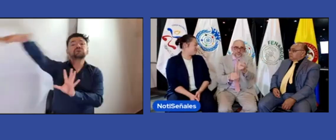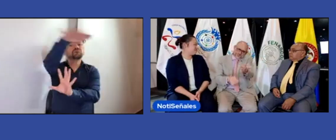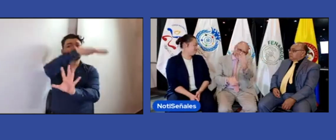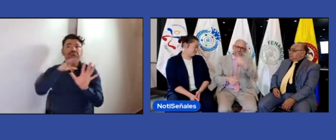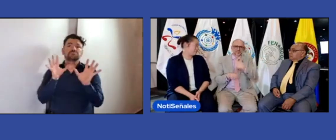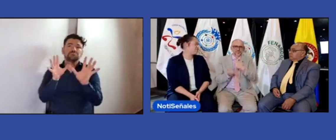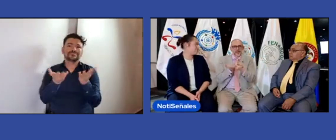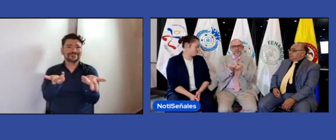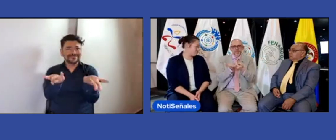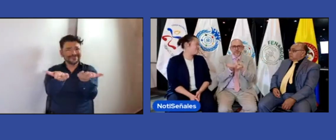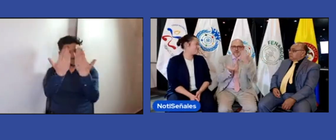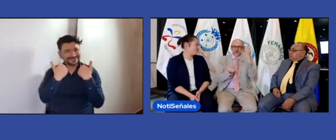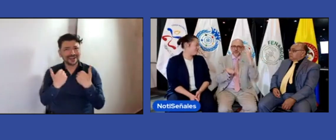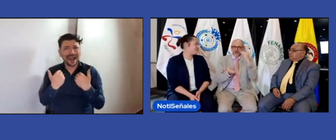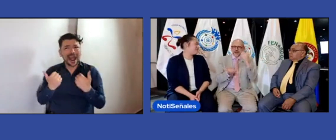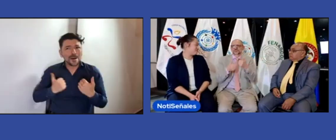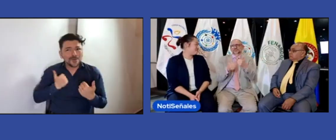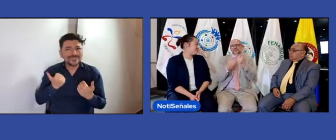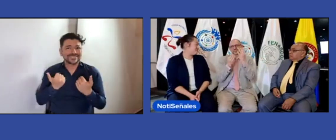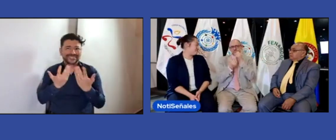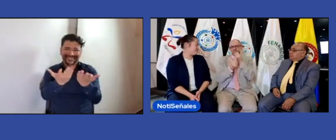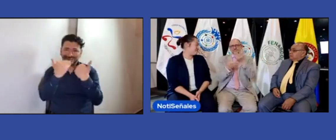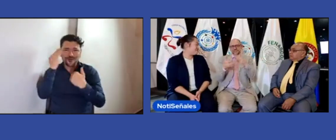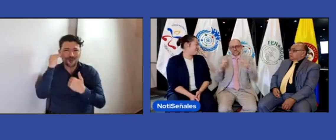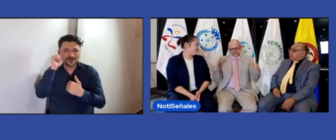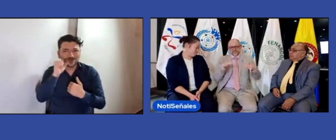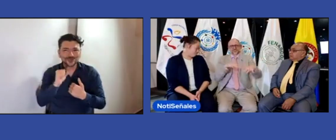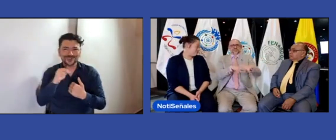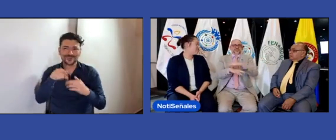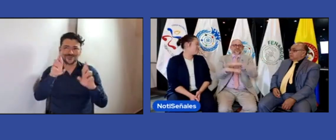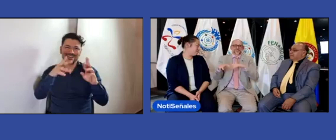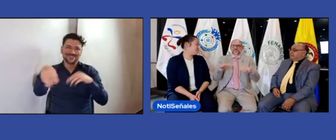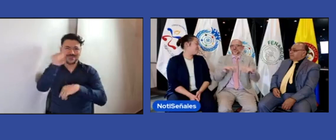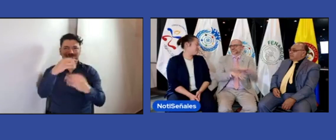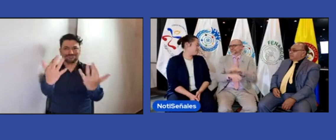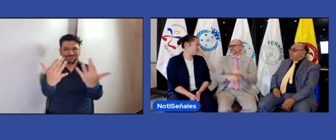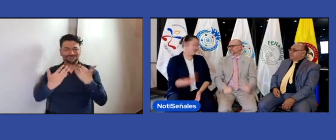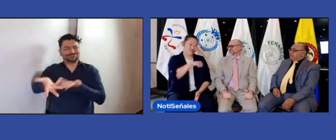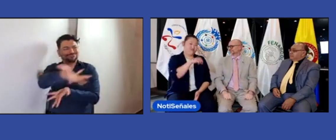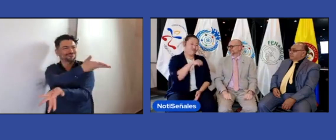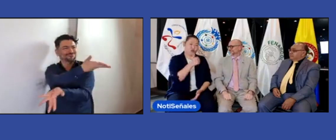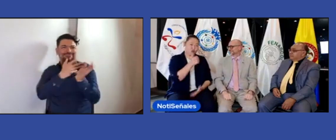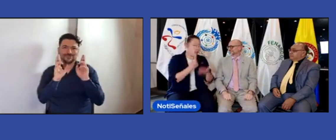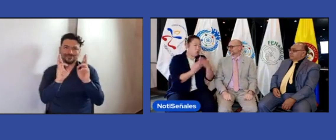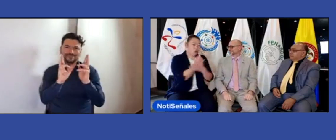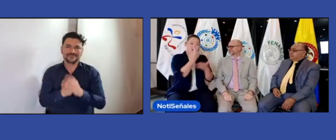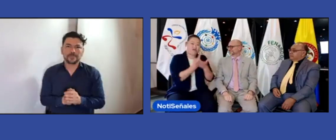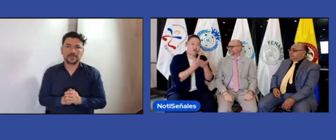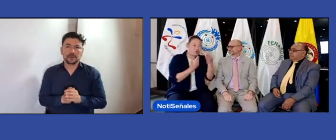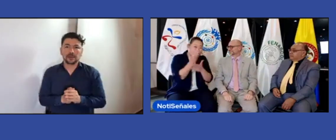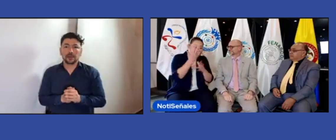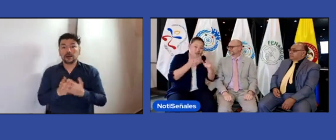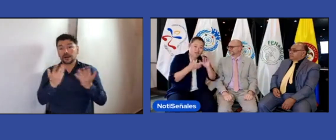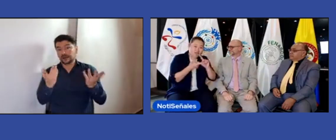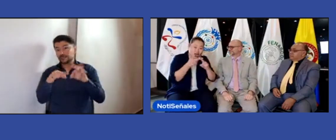ya es abierto y en el que esperamos que participen y que nos acompañen en Jeju, pues va a ser esa gran oportunidad.